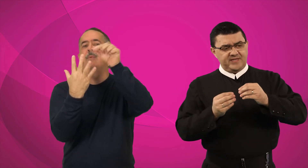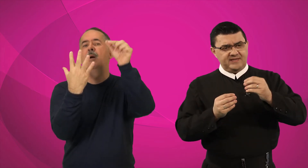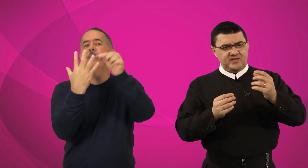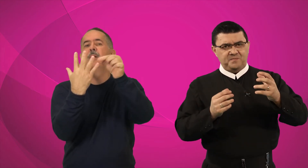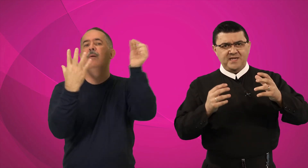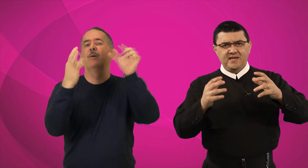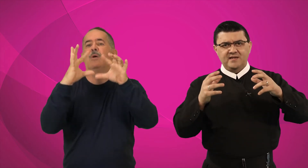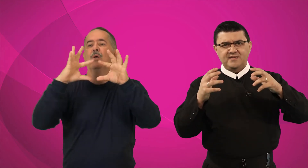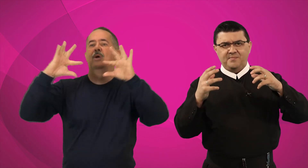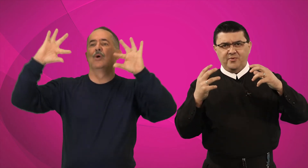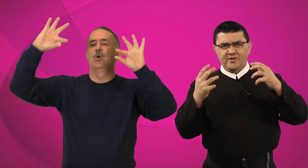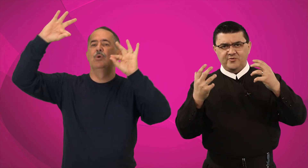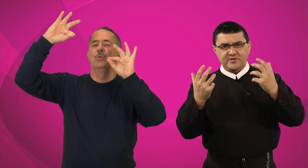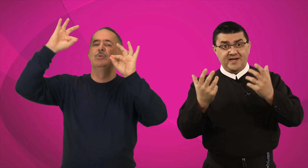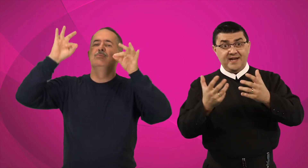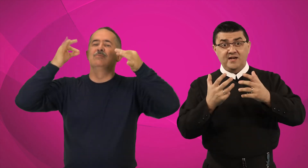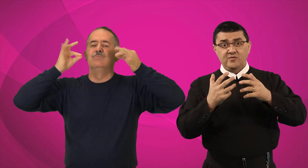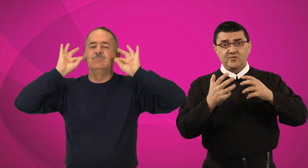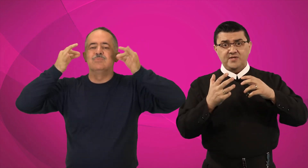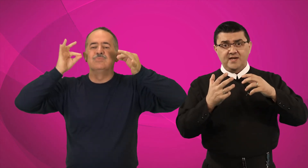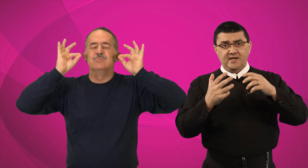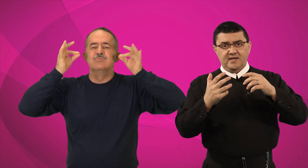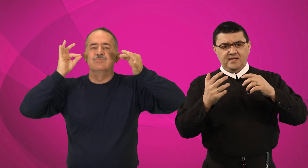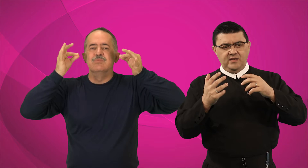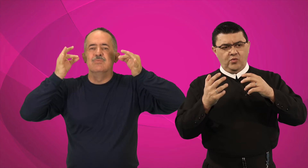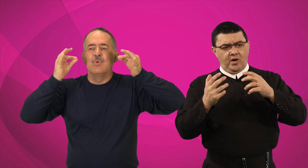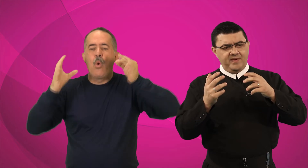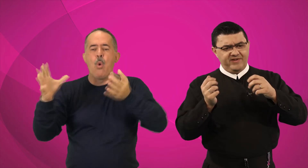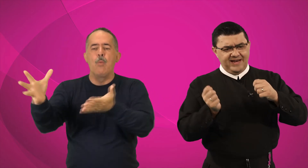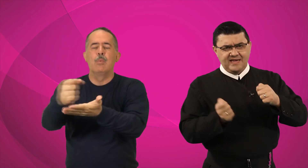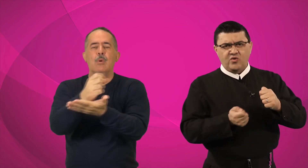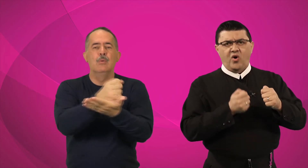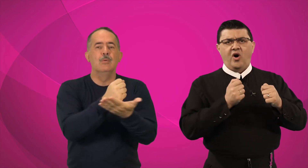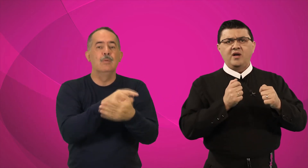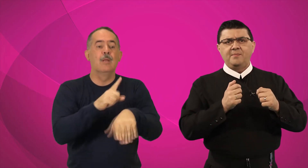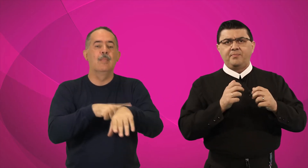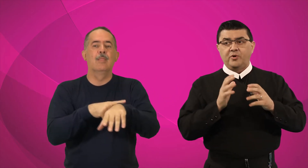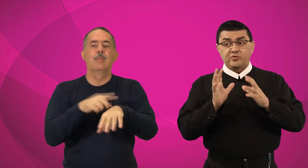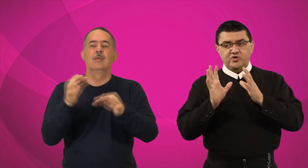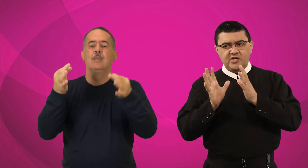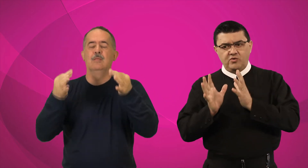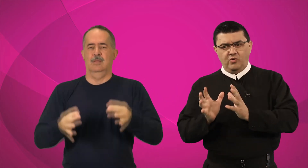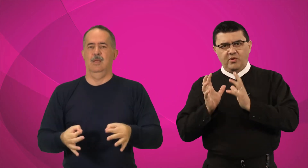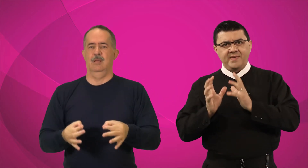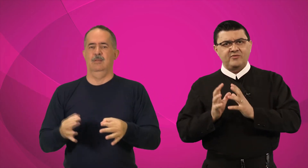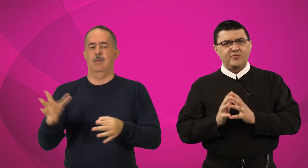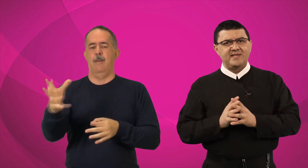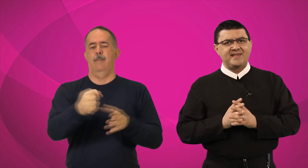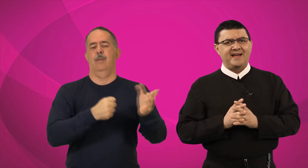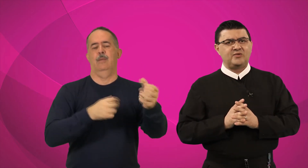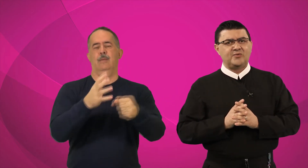as espigas, depois os grãos, e o homem vai lá e colhe. Pronto, chegou o momento exato.